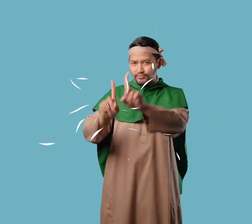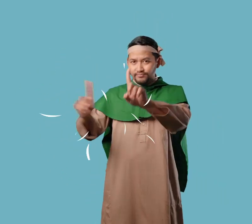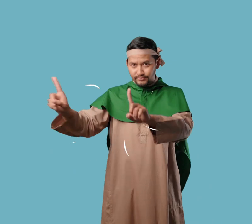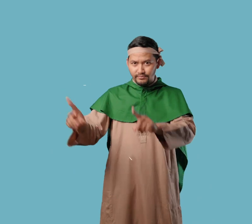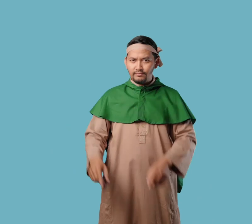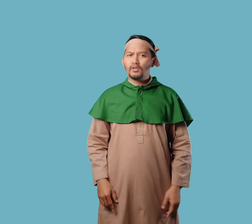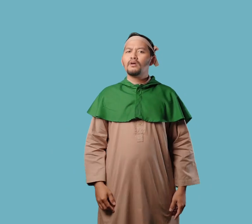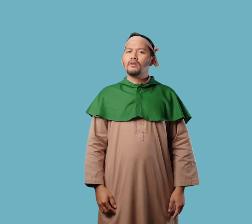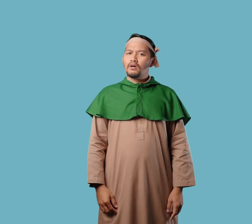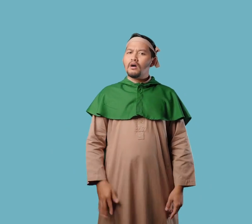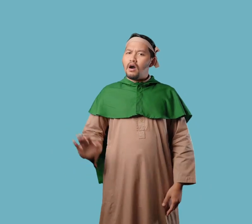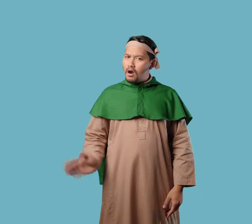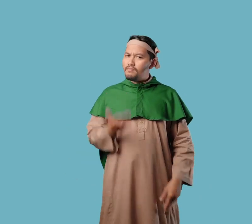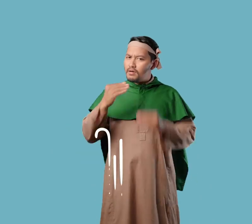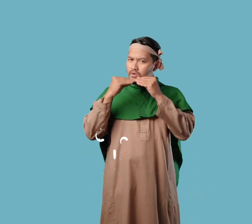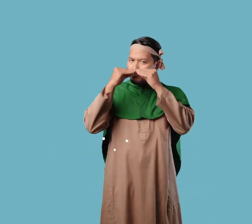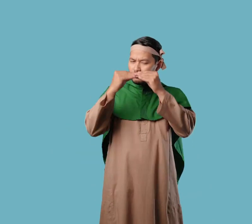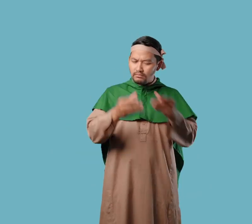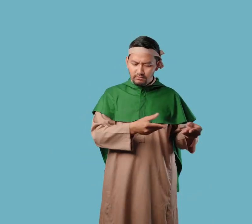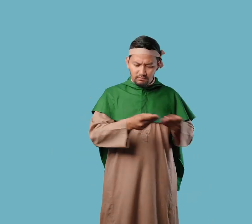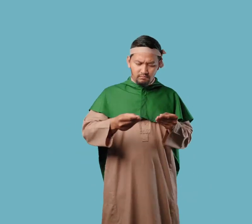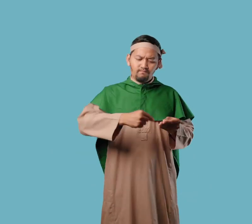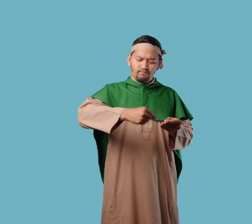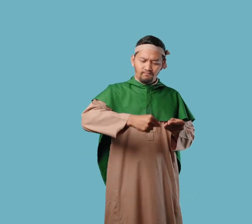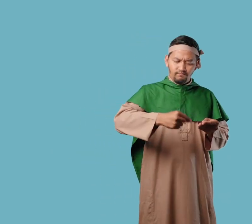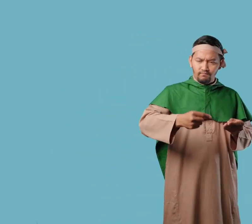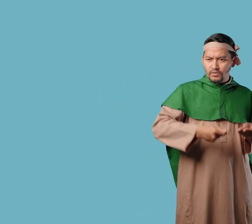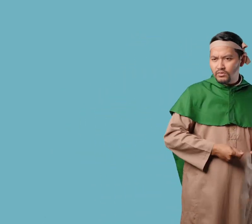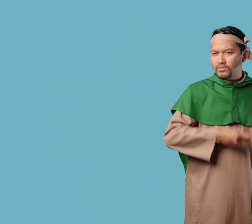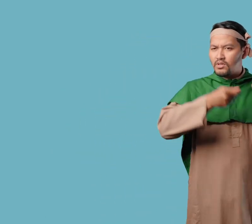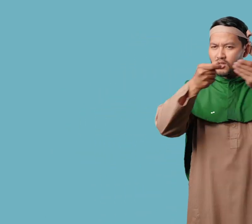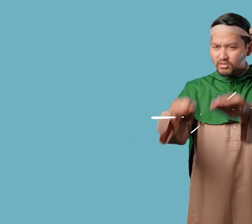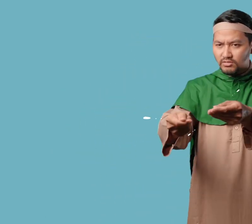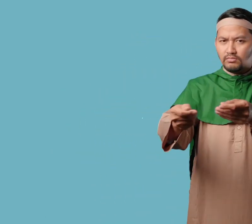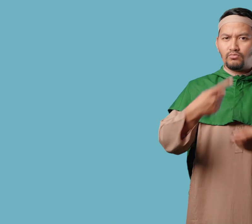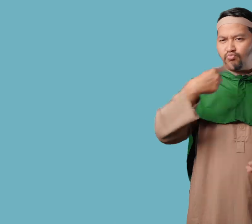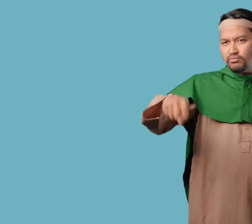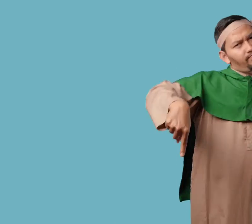Mengirimkan surat pada para raja dan penguasa Tentang ajaran Tauhid